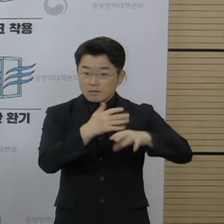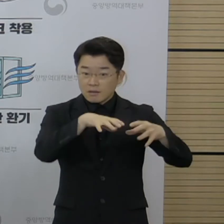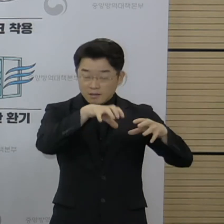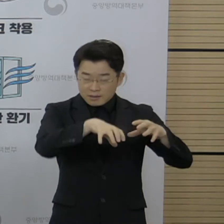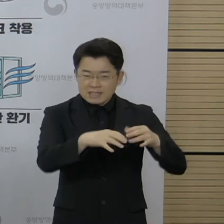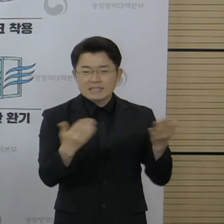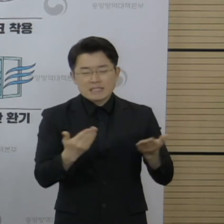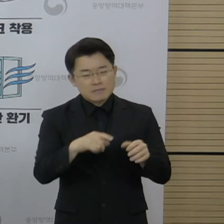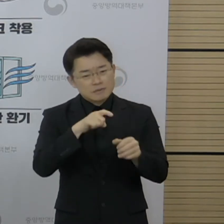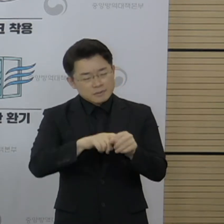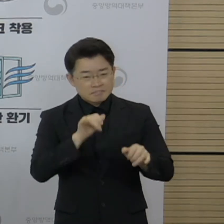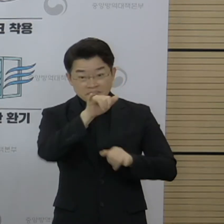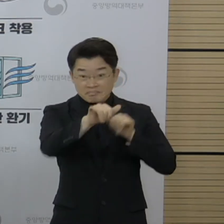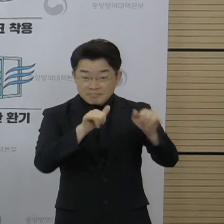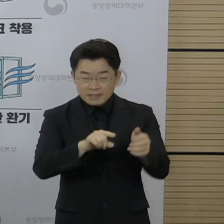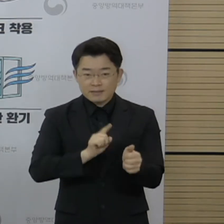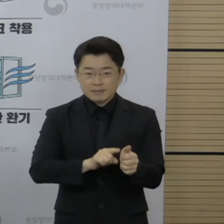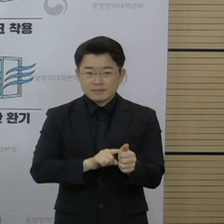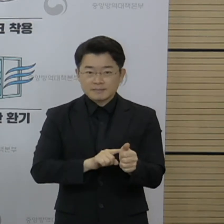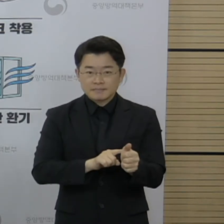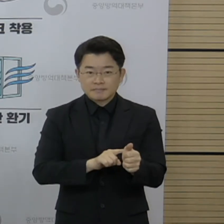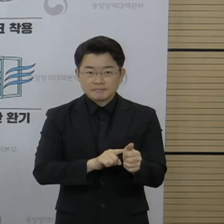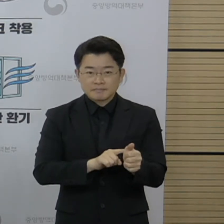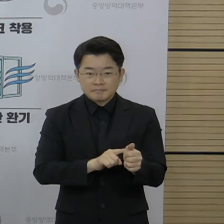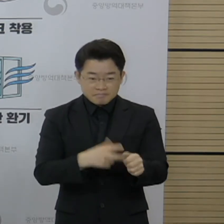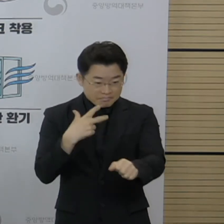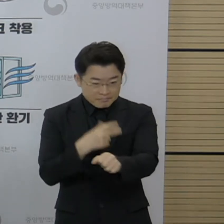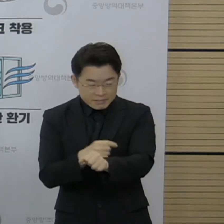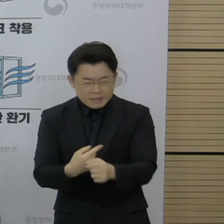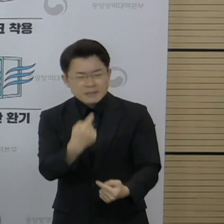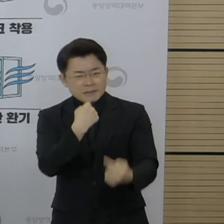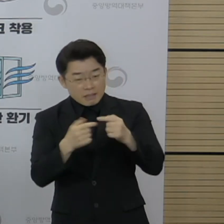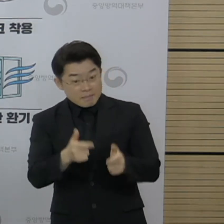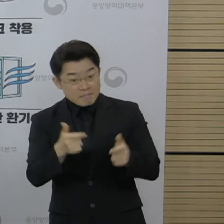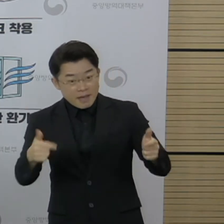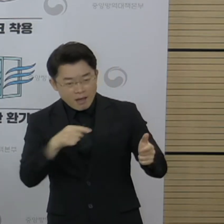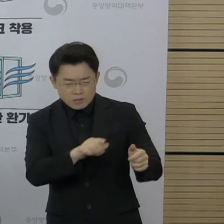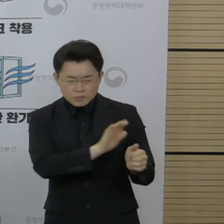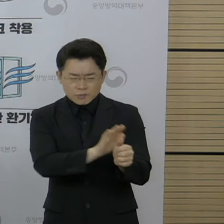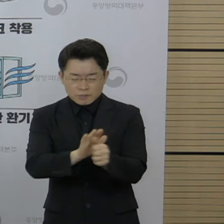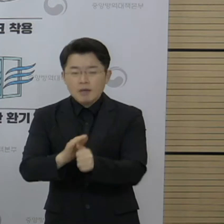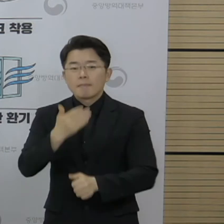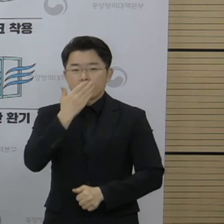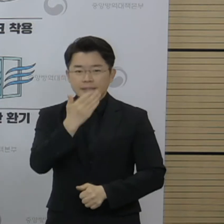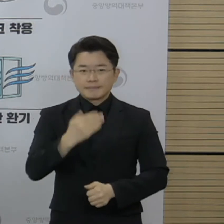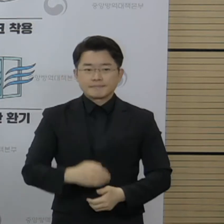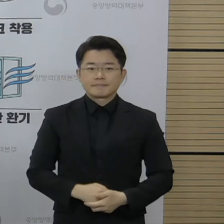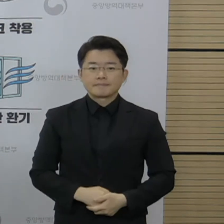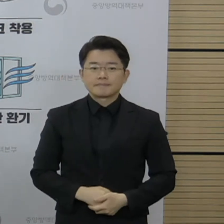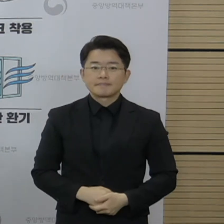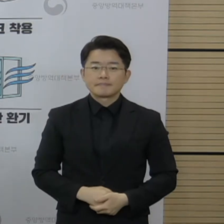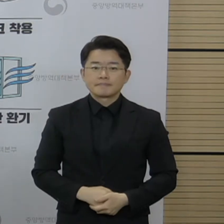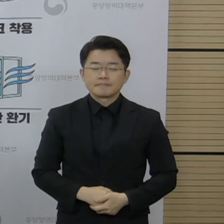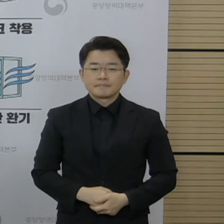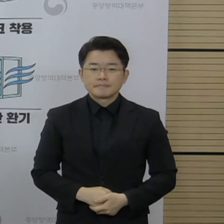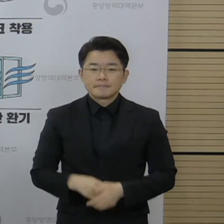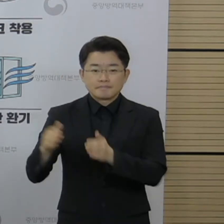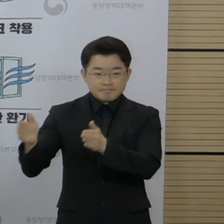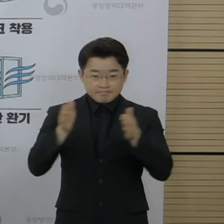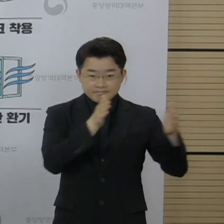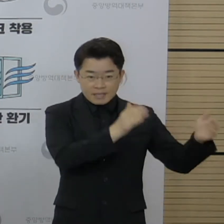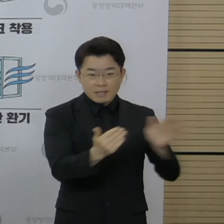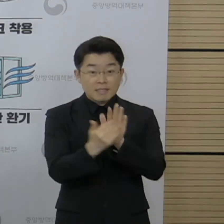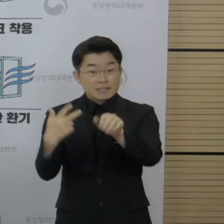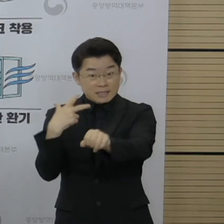예방접종 수요에 보다 적극적으로 대응할 수 있을 것으로 예상하고 있습니다. 다음은 백신 도입